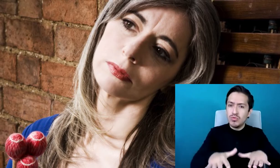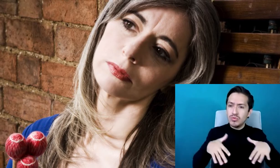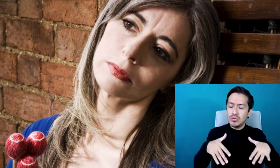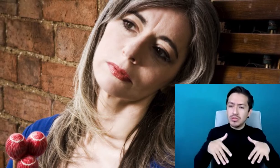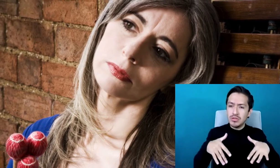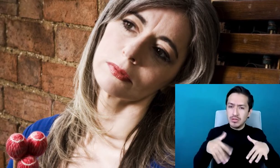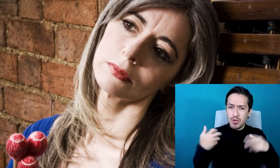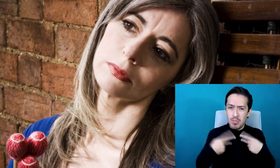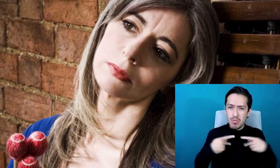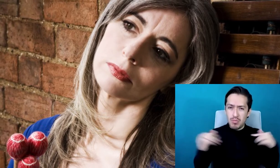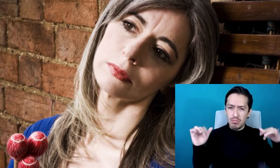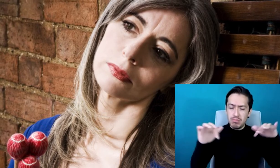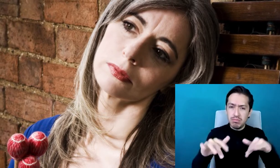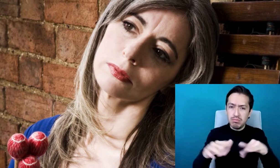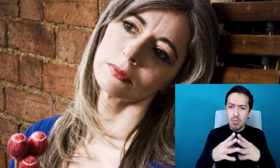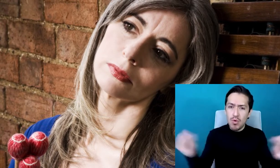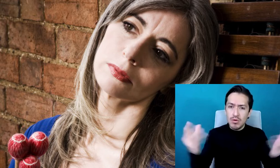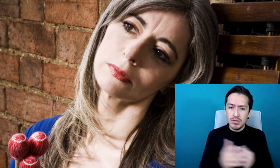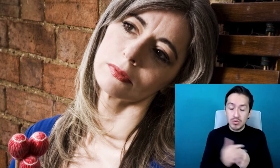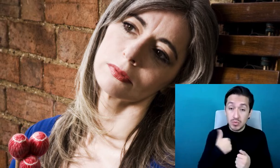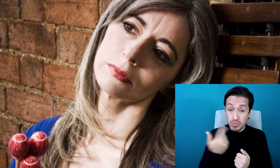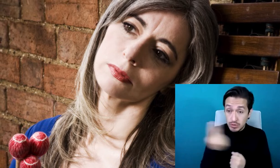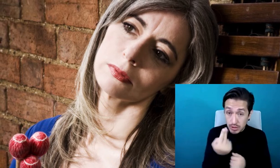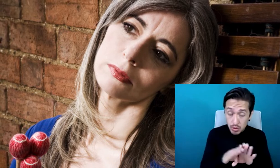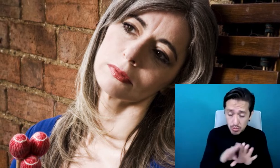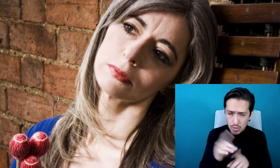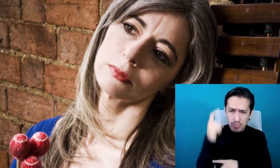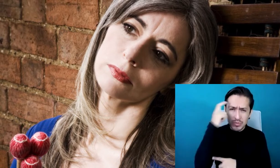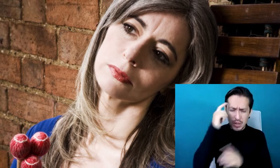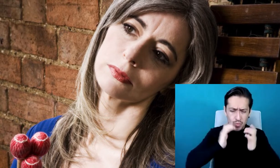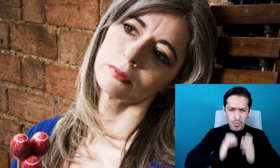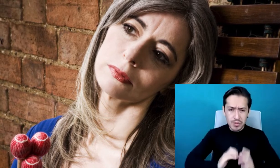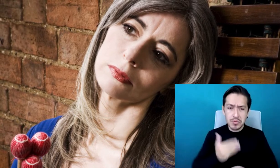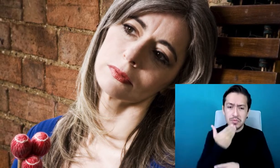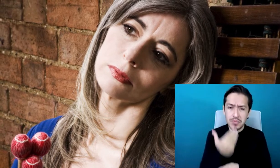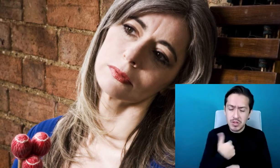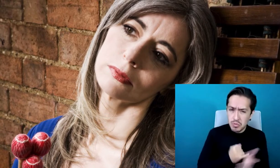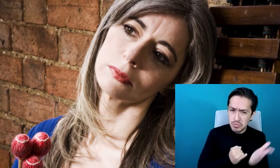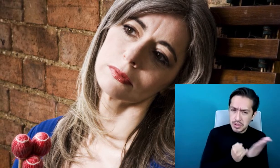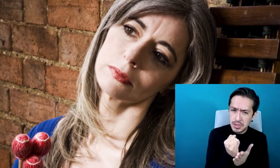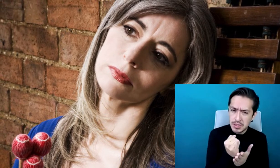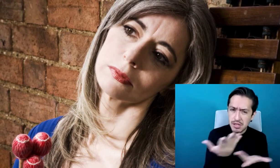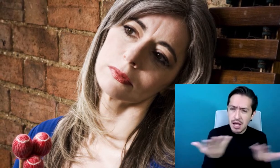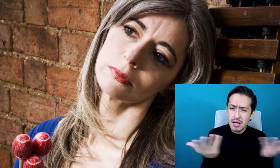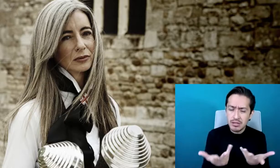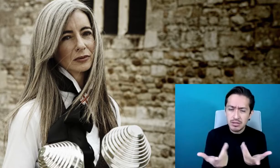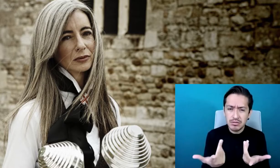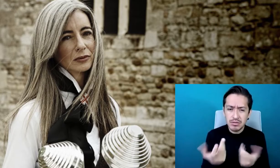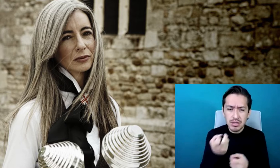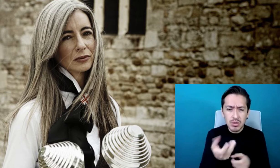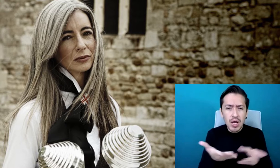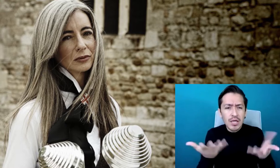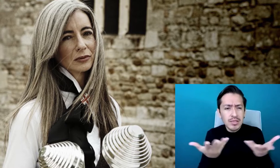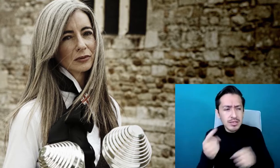que tenía que mantenerme física y mentalmente bien. Y lo que decidí hacer como parte de esto era